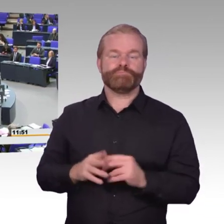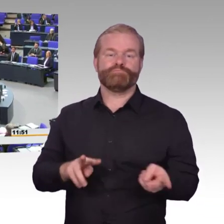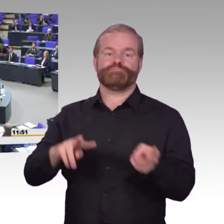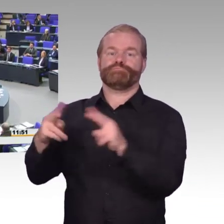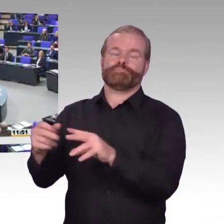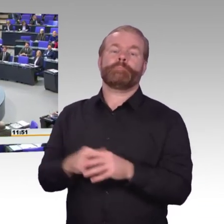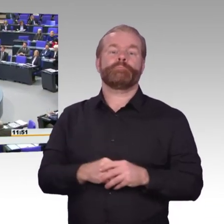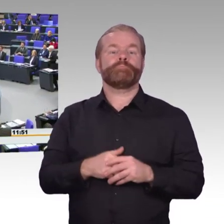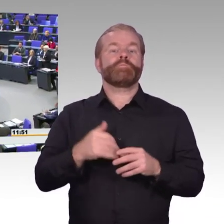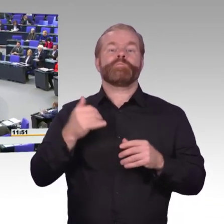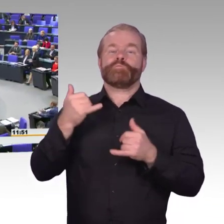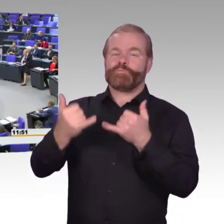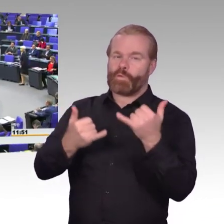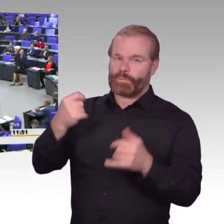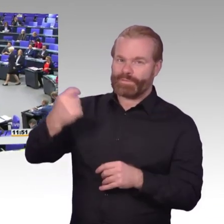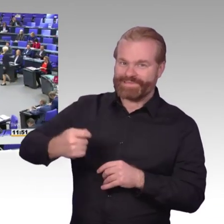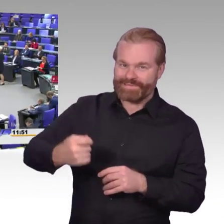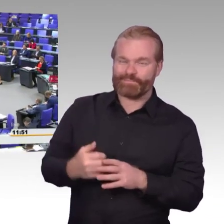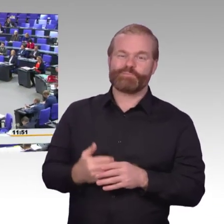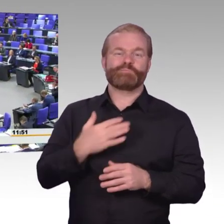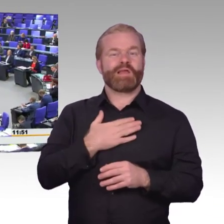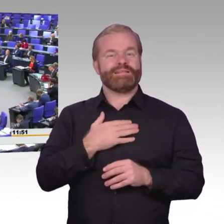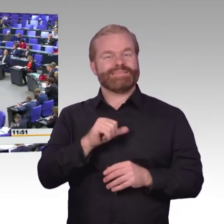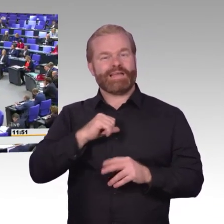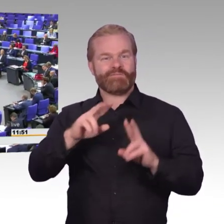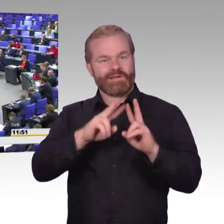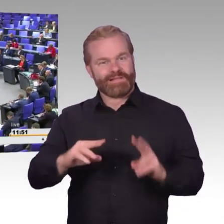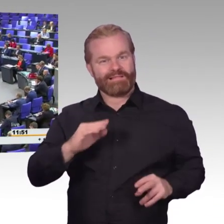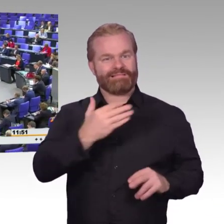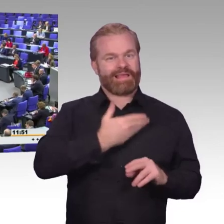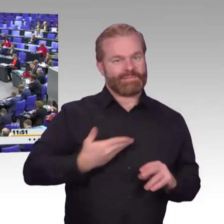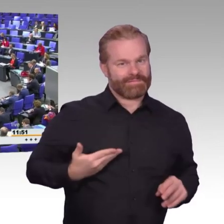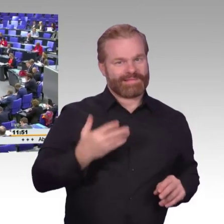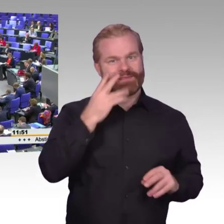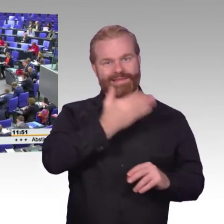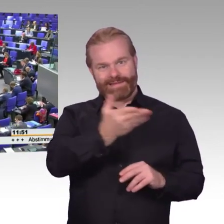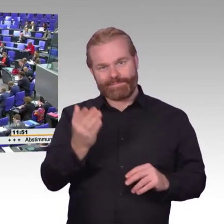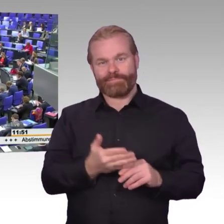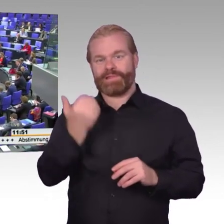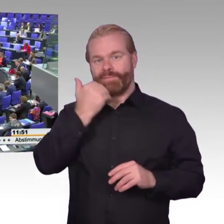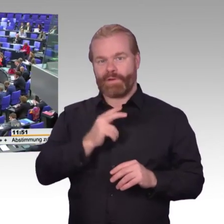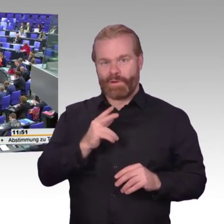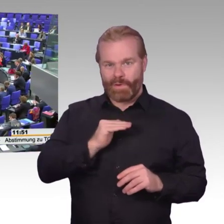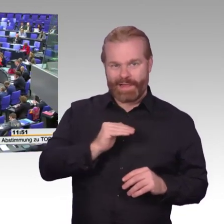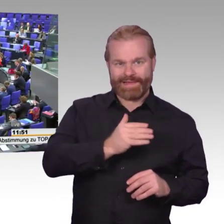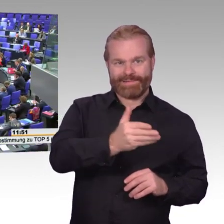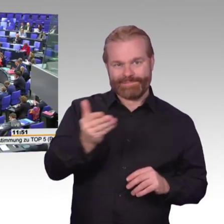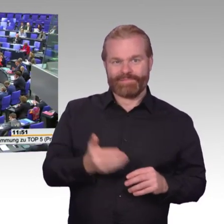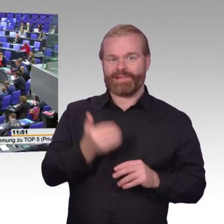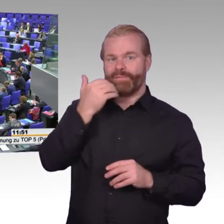Datafizierung und Vernetzung unserer Welt gerät die Privatsphäre gehörig unter Druck. Dazu kommt die Gefahr durch unsichere Software und Geräte. Der